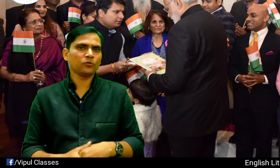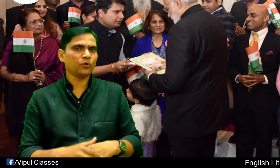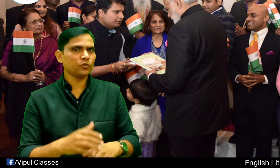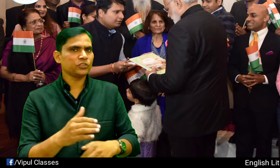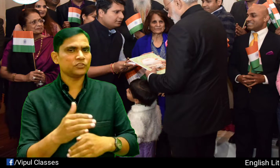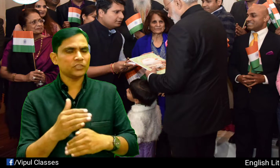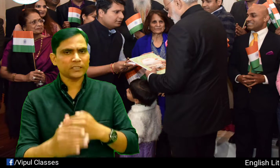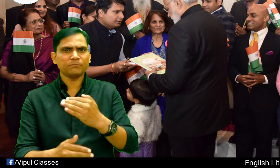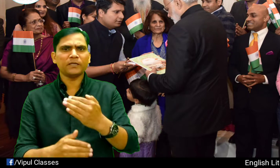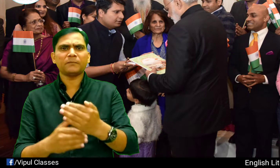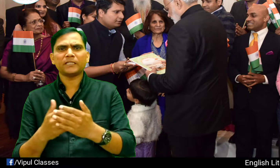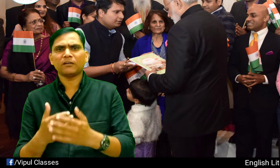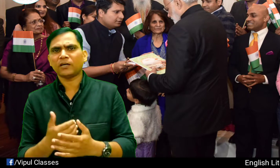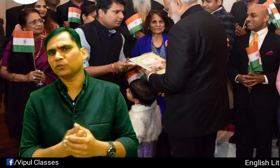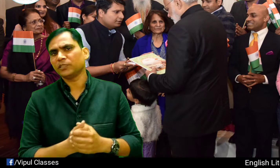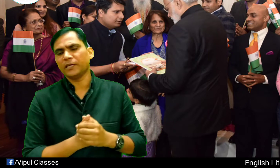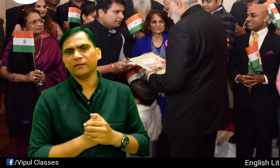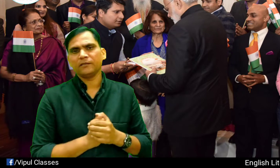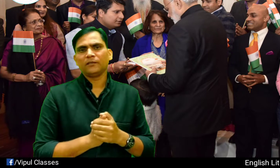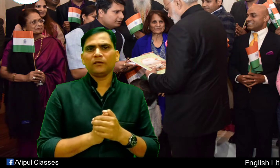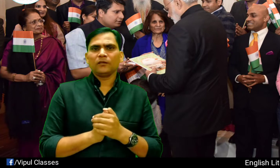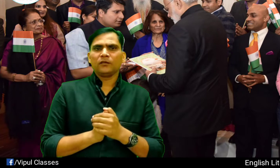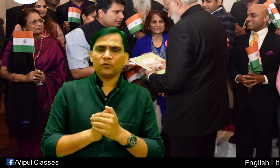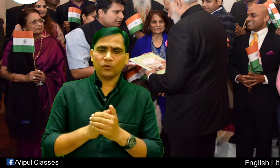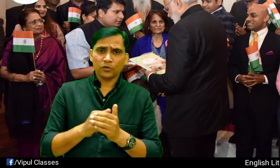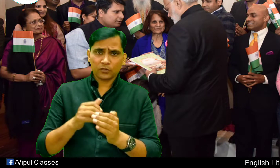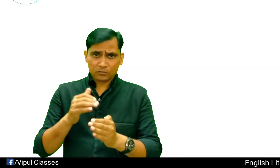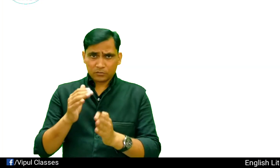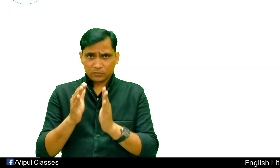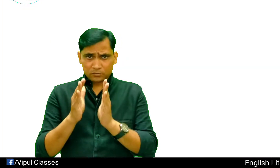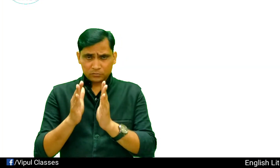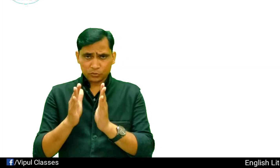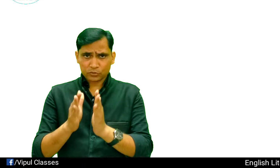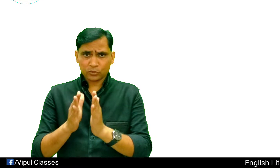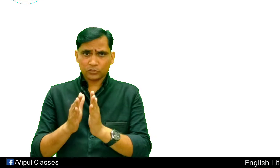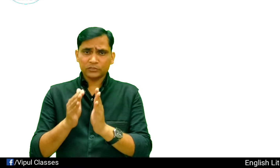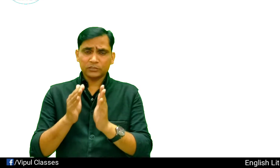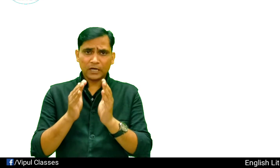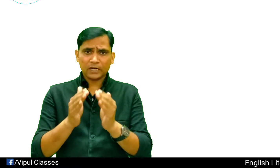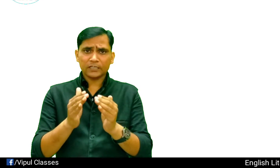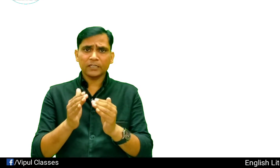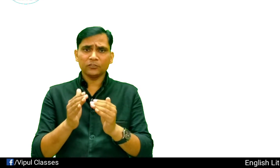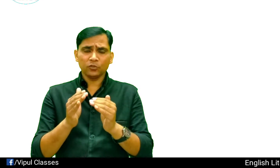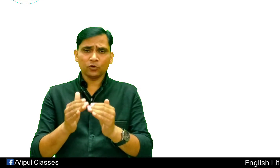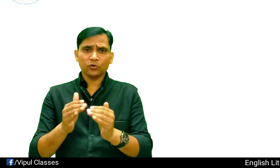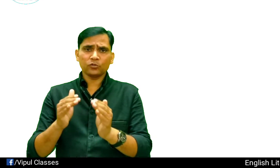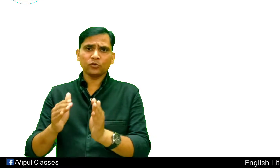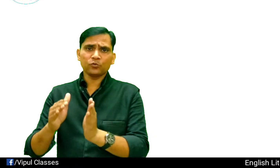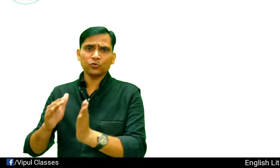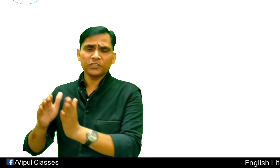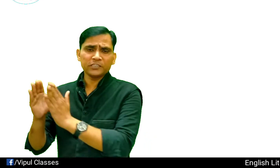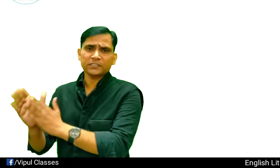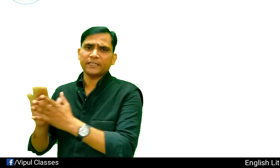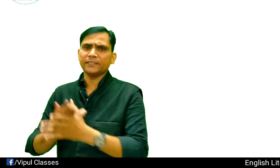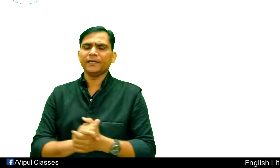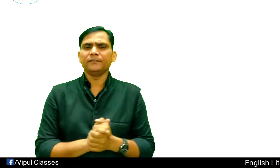लोग बहुती ज़्यादा महवान नवाज होते हैं, और दोस्तों यहां के लोग़ों को कुर्गीज कहते